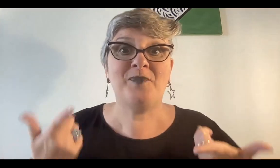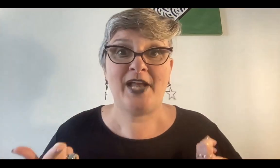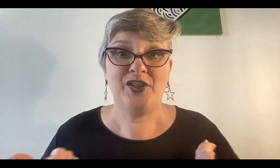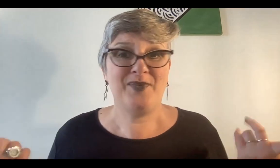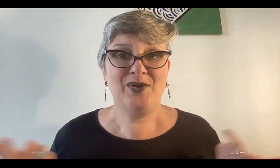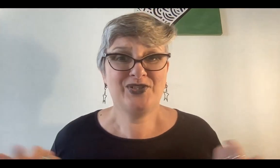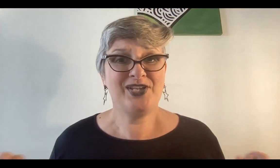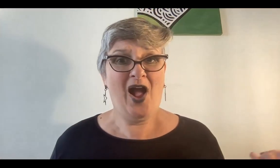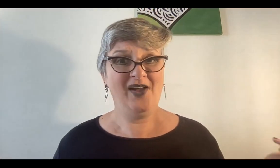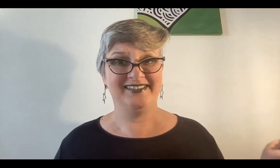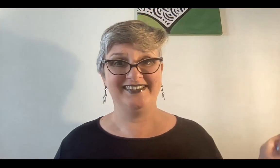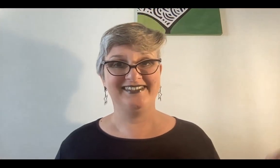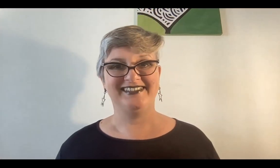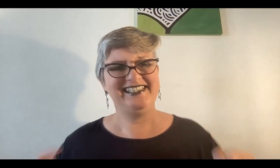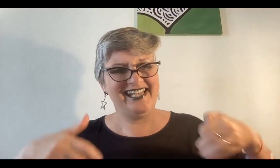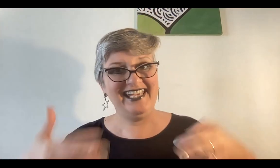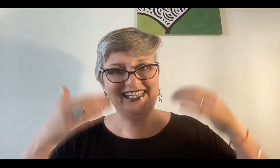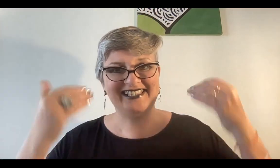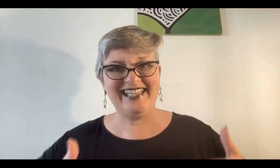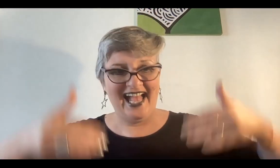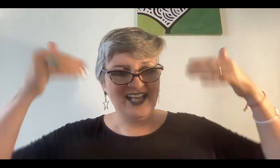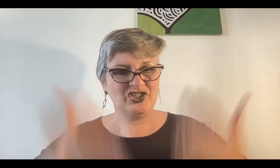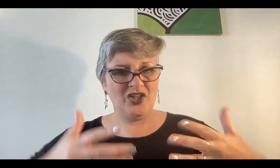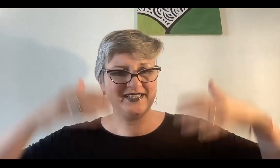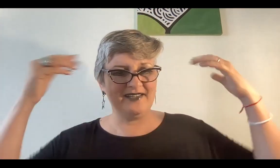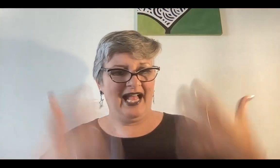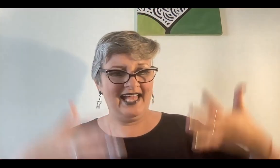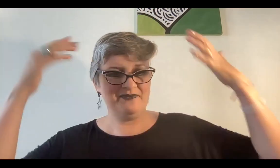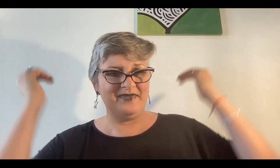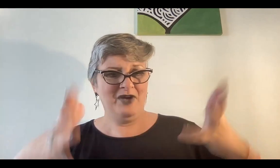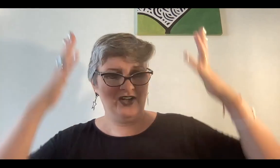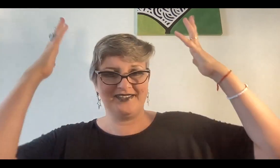plano de evolución y ahí está todo el samajay mi amor